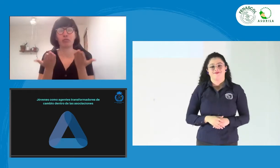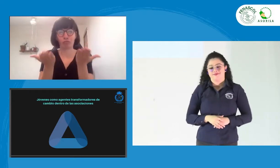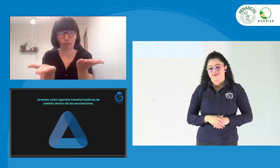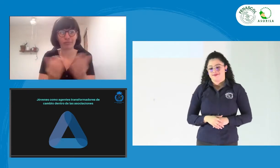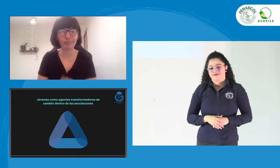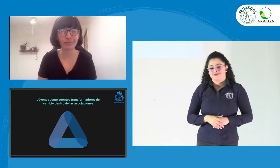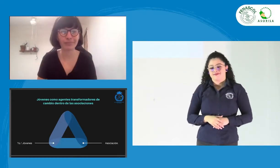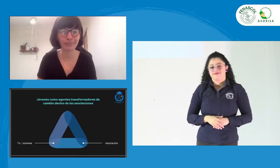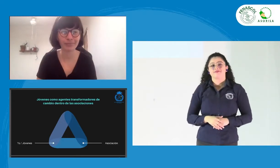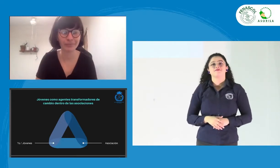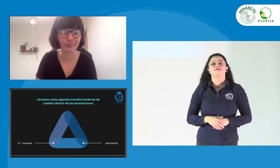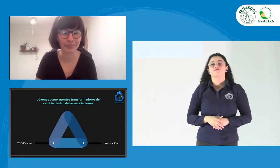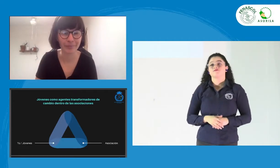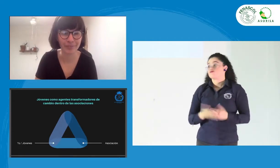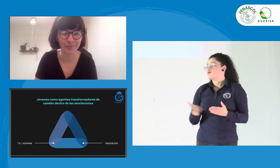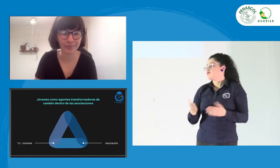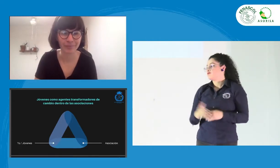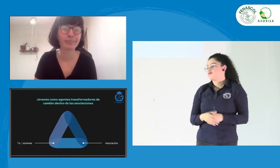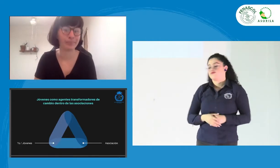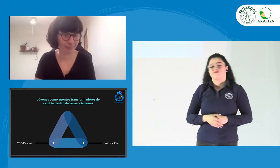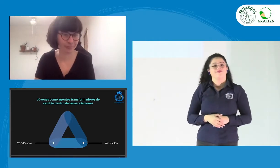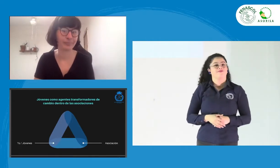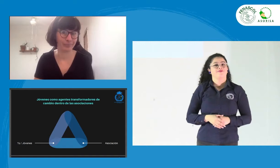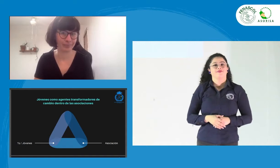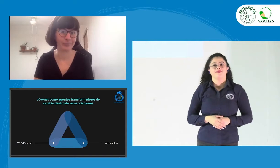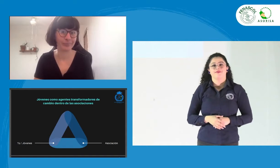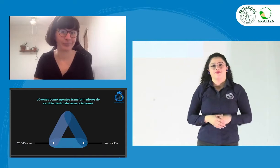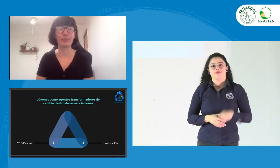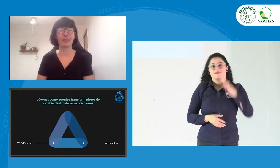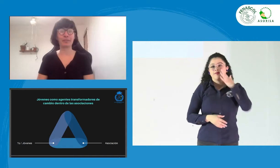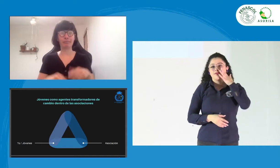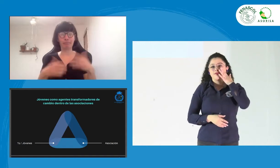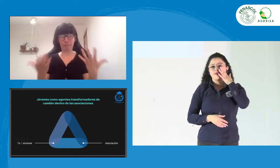Muy bien. Entonces, ¿de qué se compone esta triada?